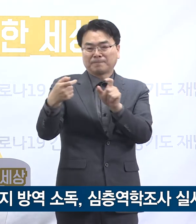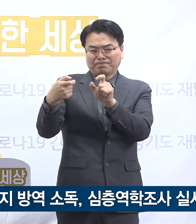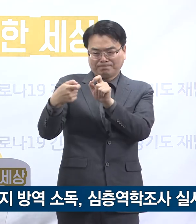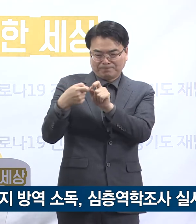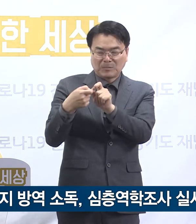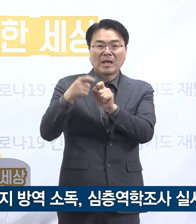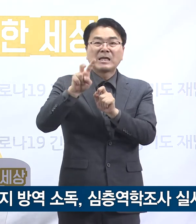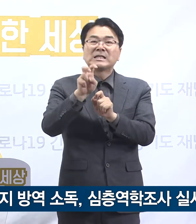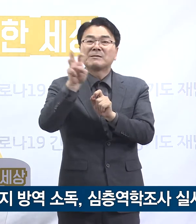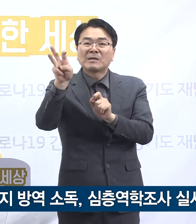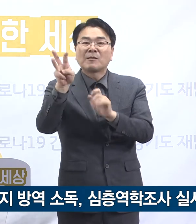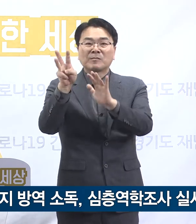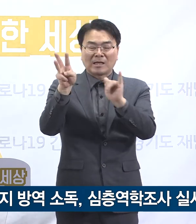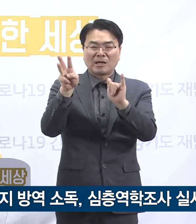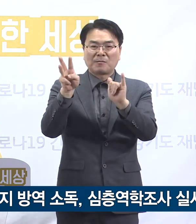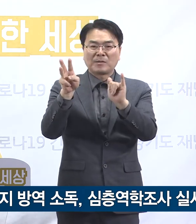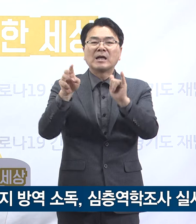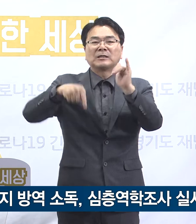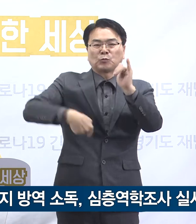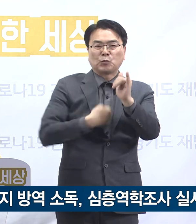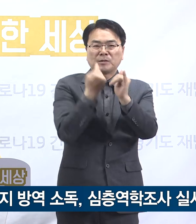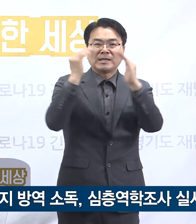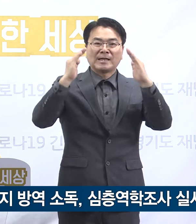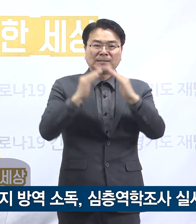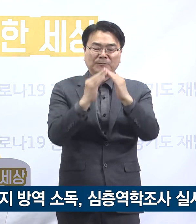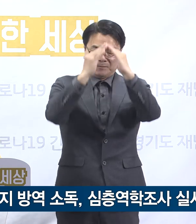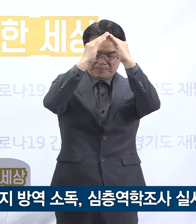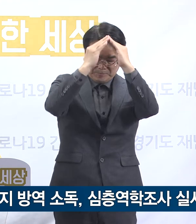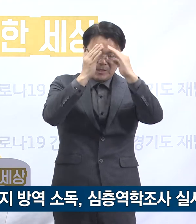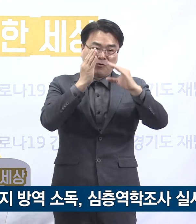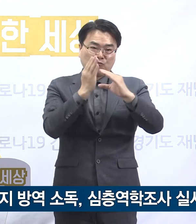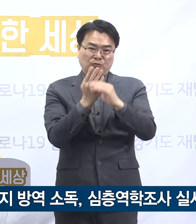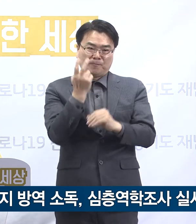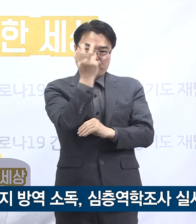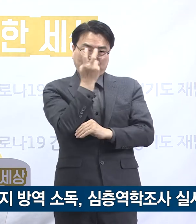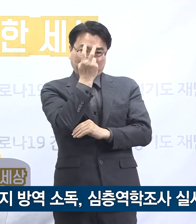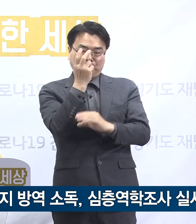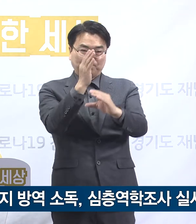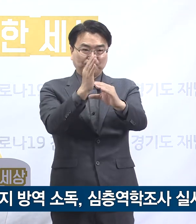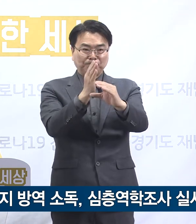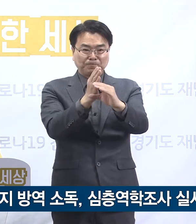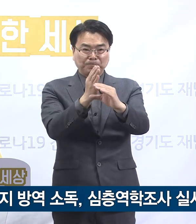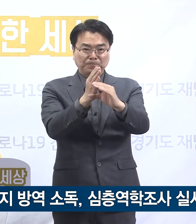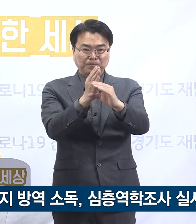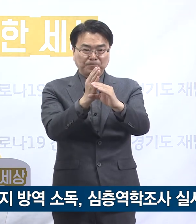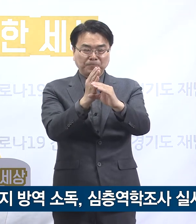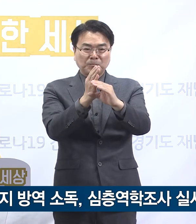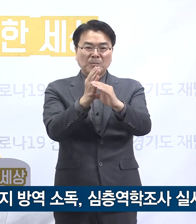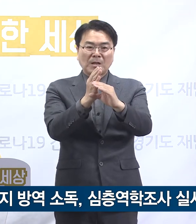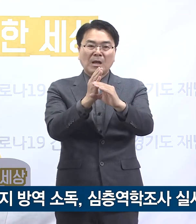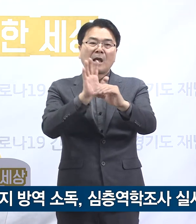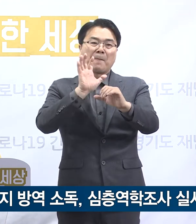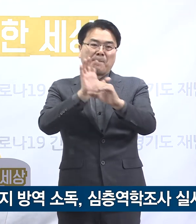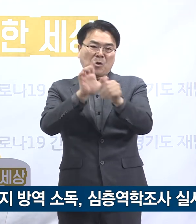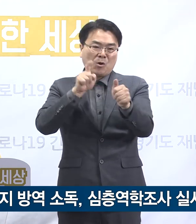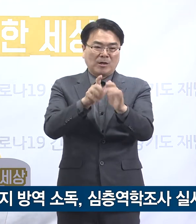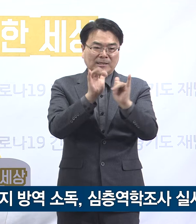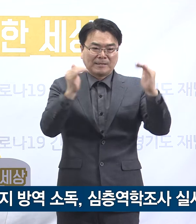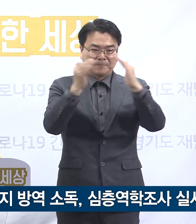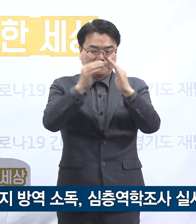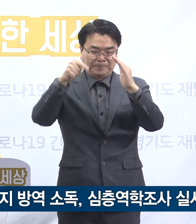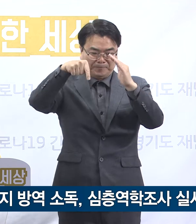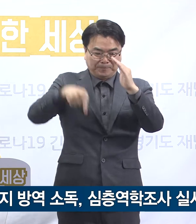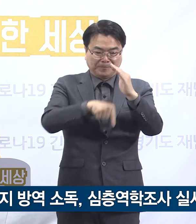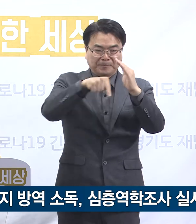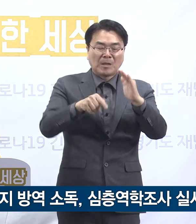23명을 자가격리 조치 후 모니터링 중입니다. 확진자 거주지에 방역소득을 실시하였고 도